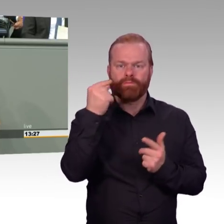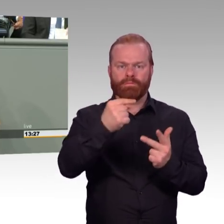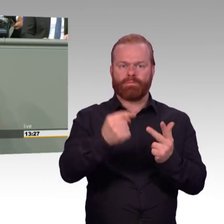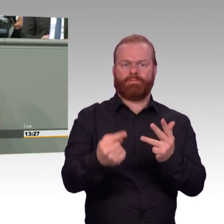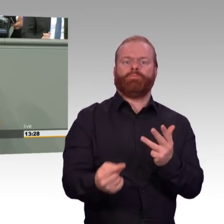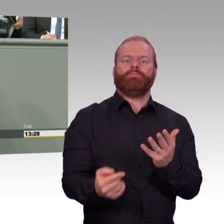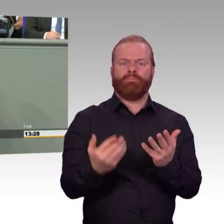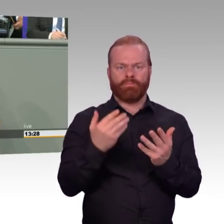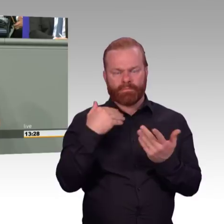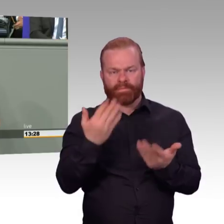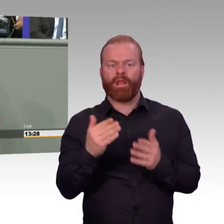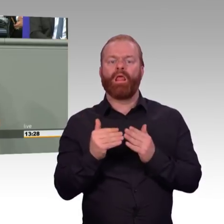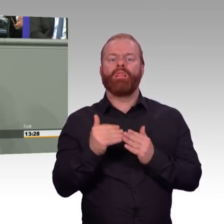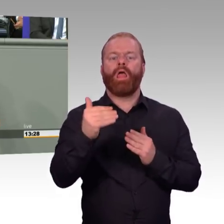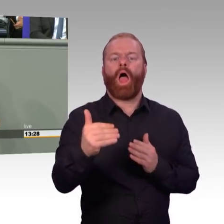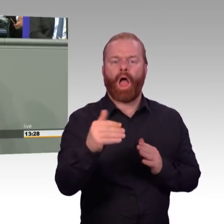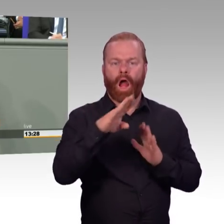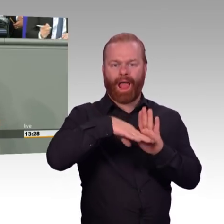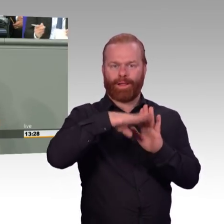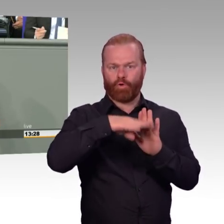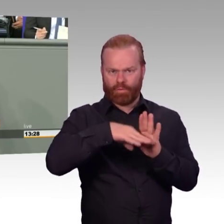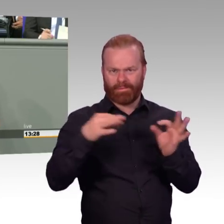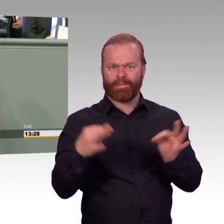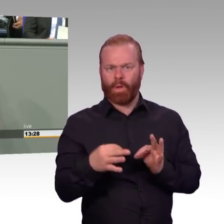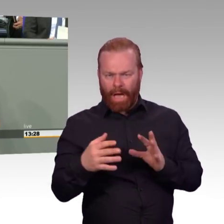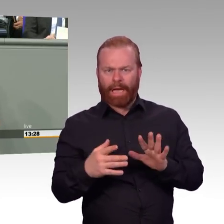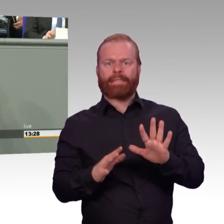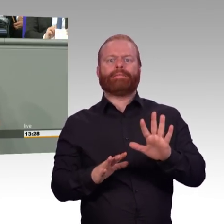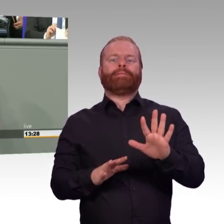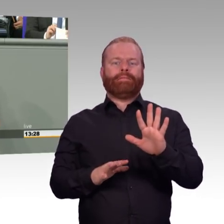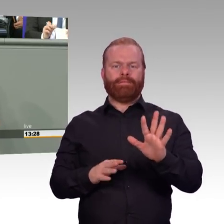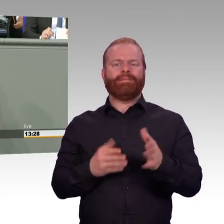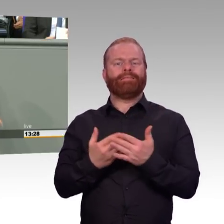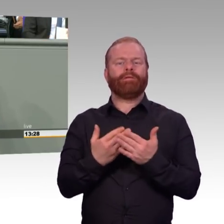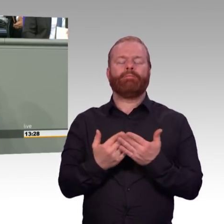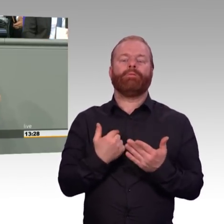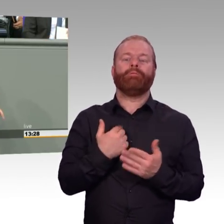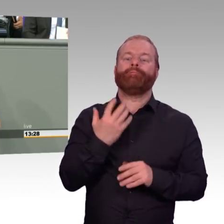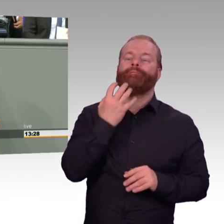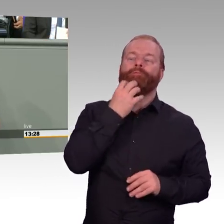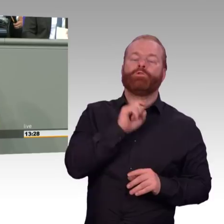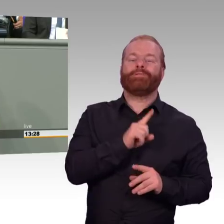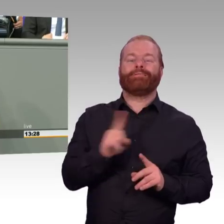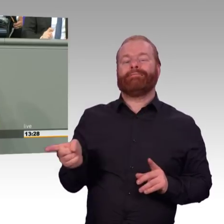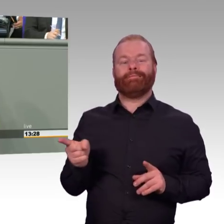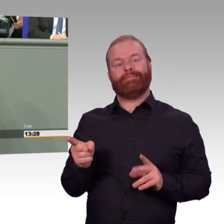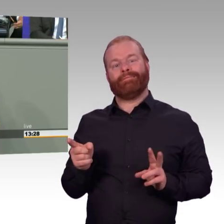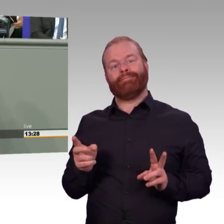glaube ich, einig, hier eine der komplexesten Rechtslagen generell zu lösen haben, die wir in dieser Legislaturperiode zu